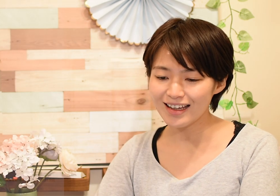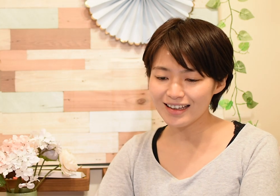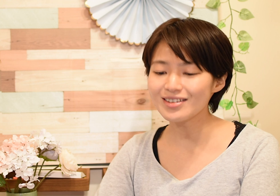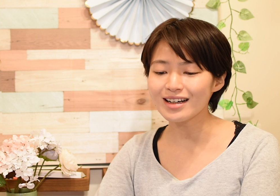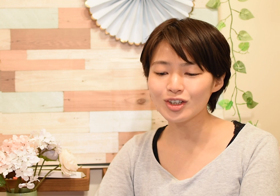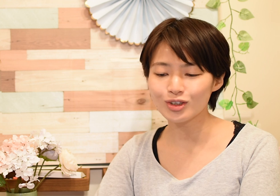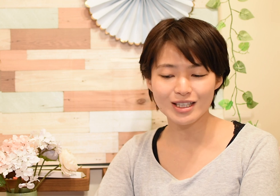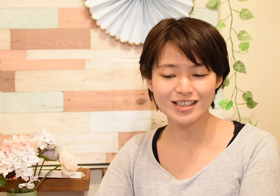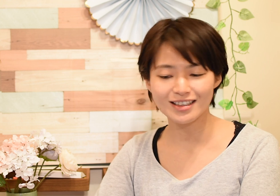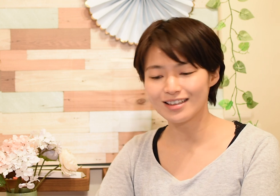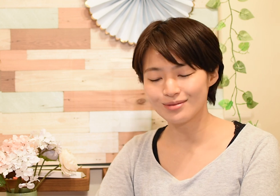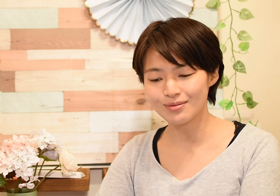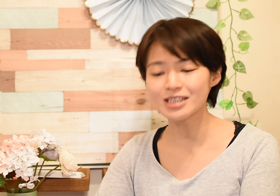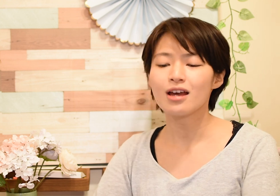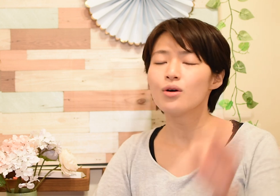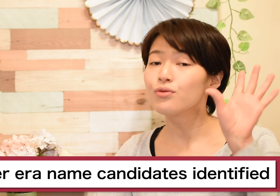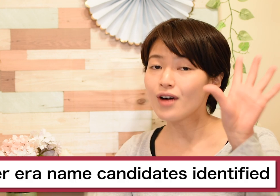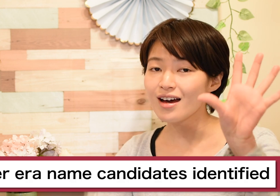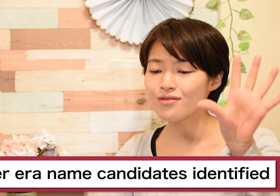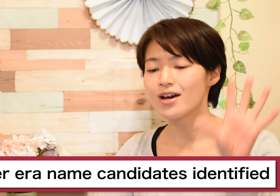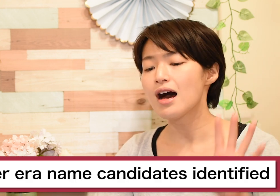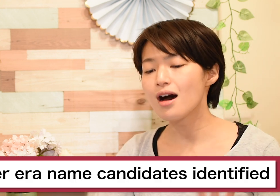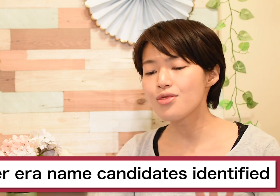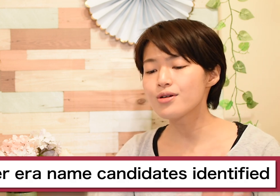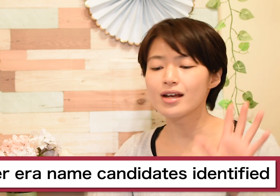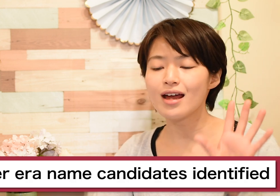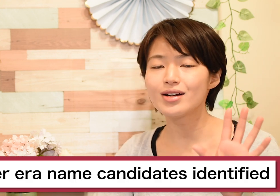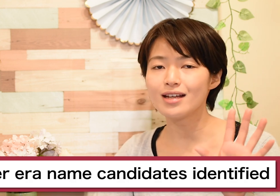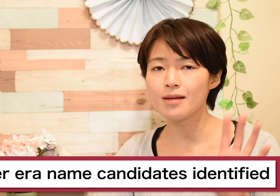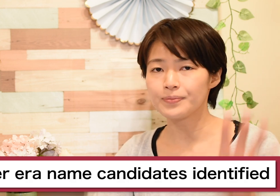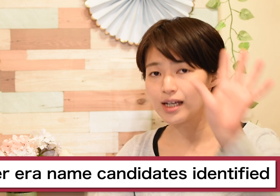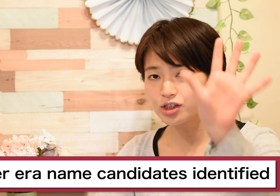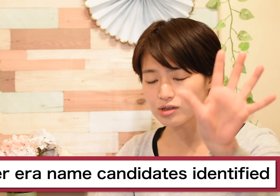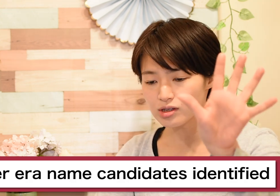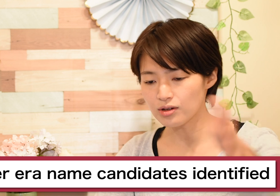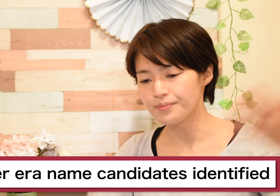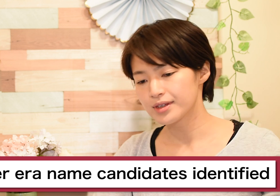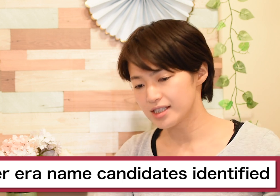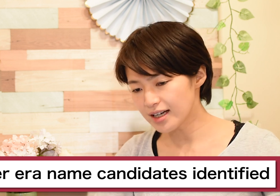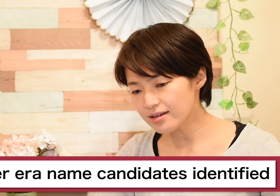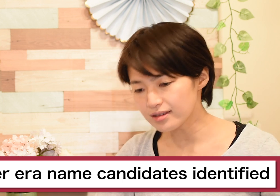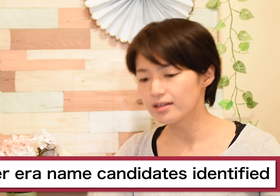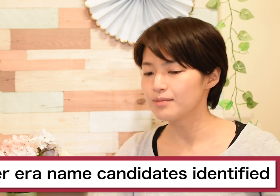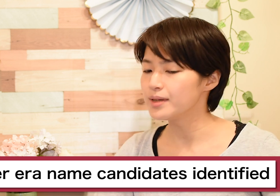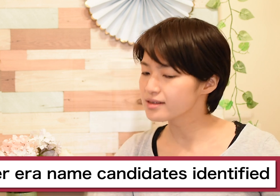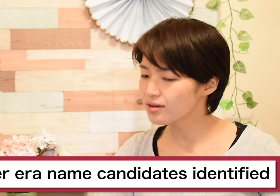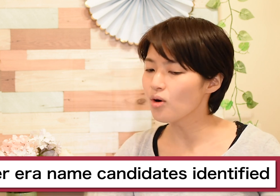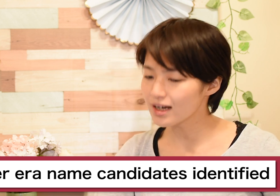えーでは今日の見出しいきたいと思います5 other era name5つの違う別の他